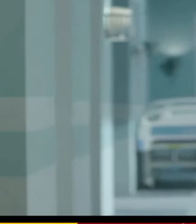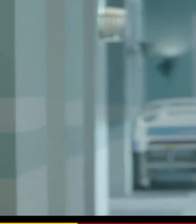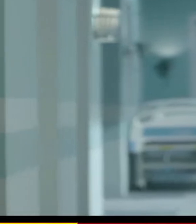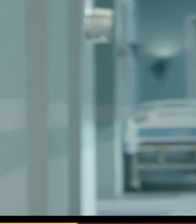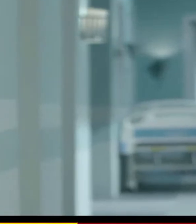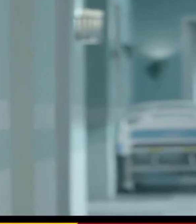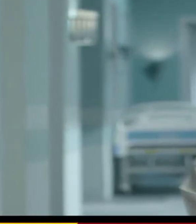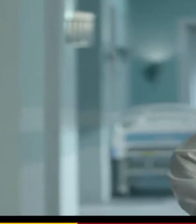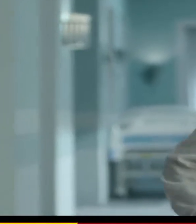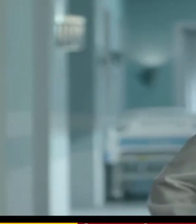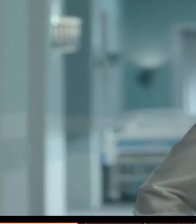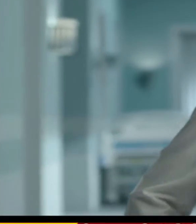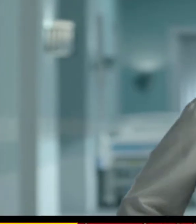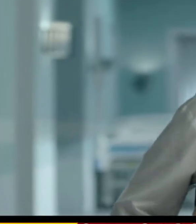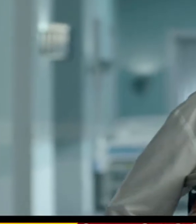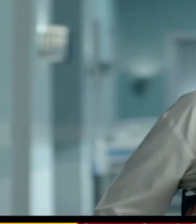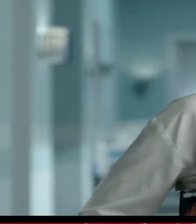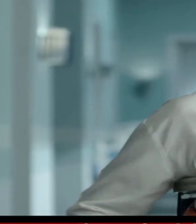सब्सक्राइब